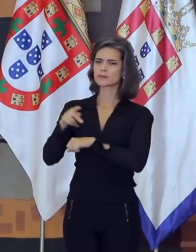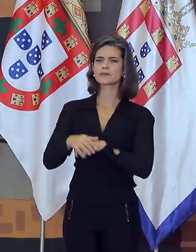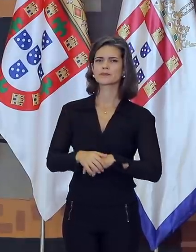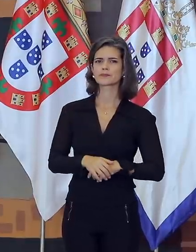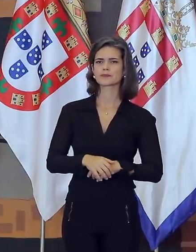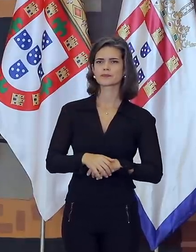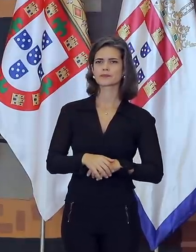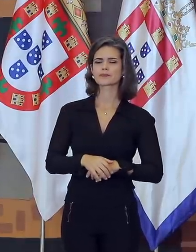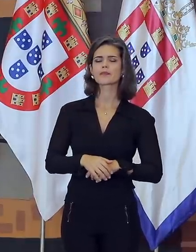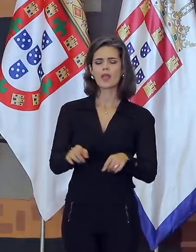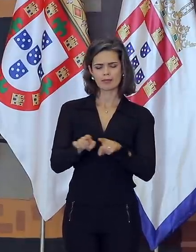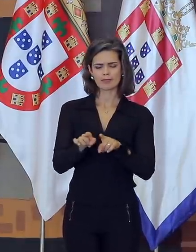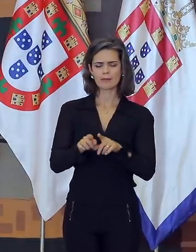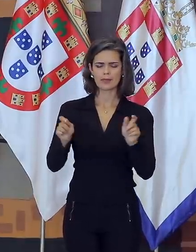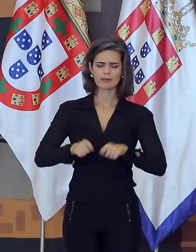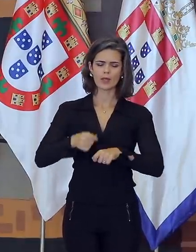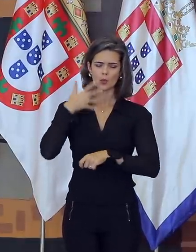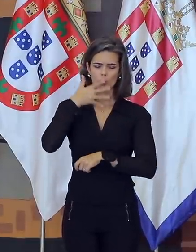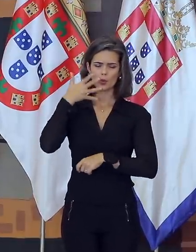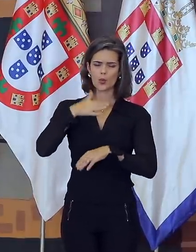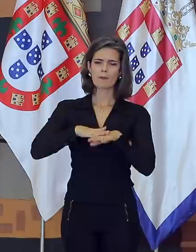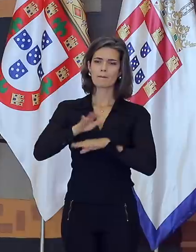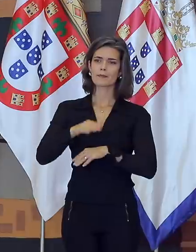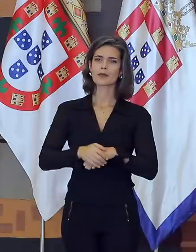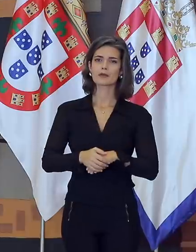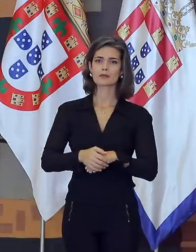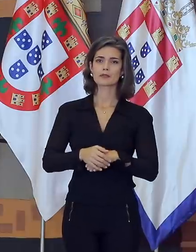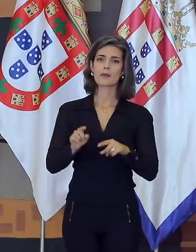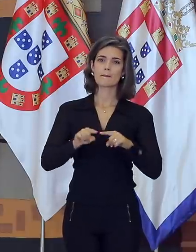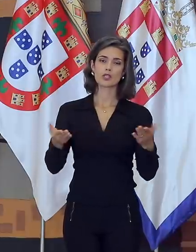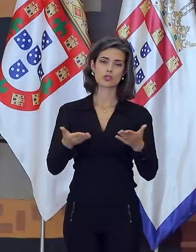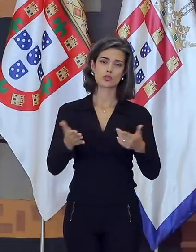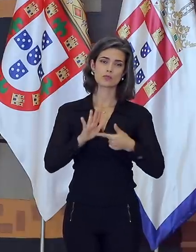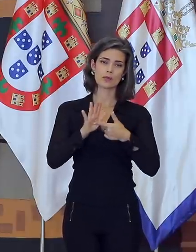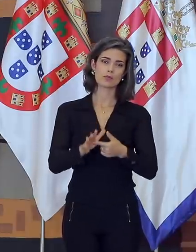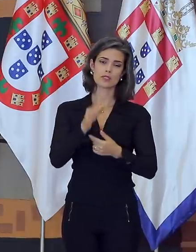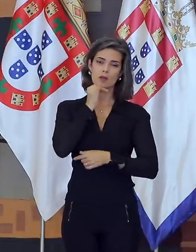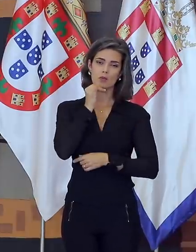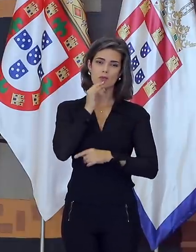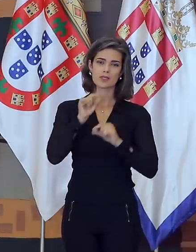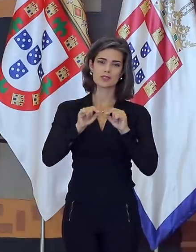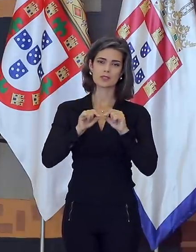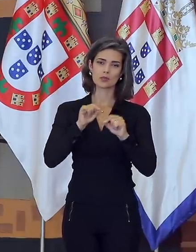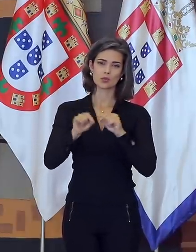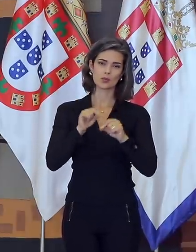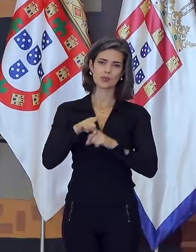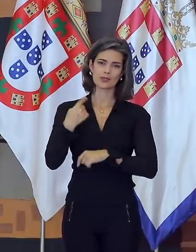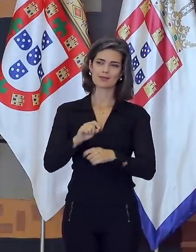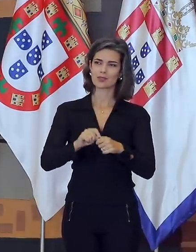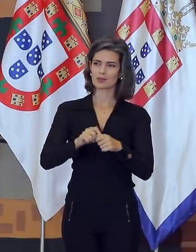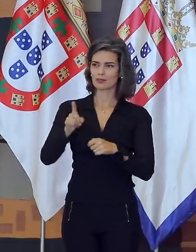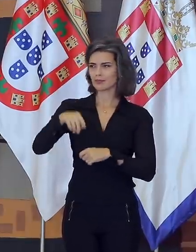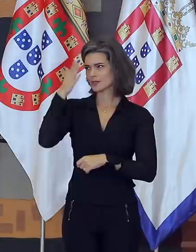Haveria mais a dizer. Essa é uma relação apenas ilustrativa do universo de questões que nos ocupam. E vocês